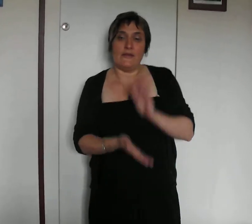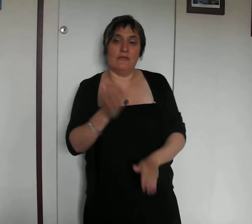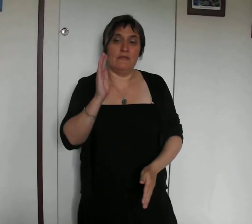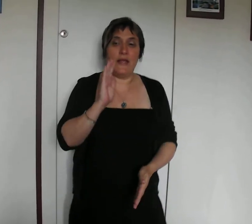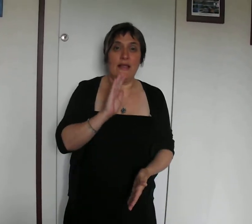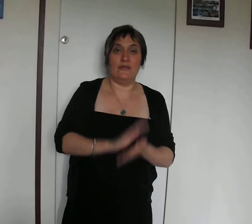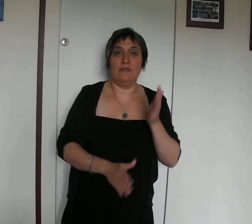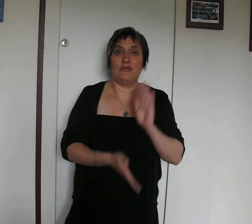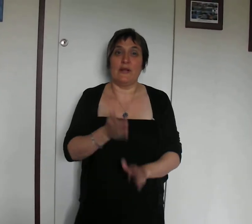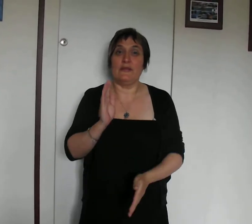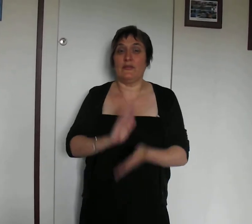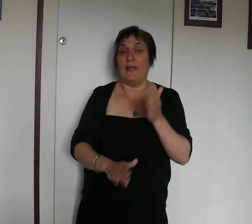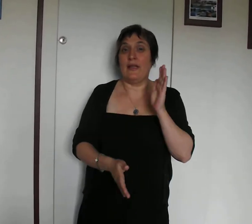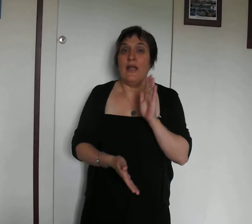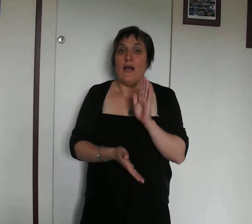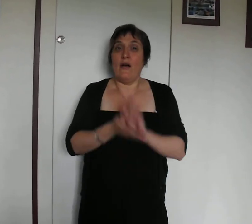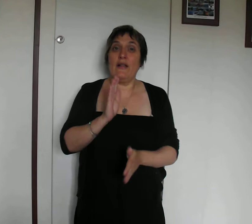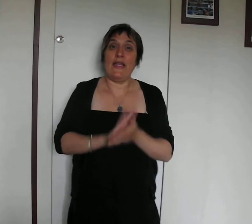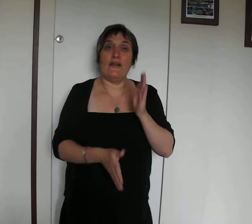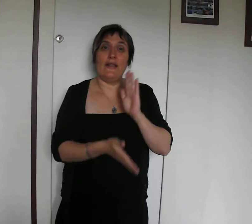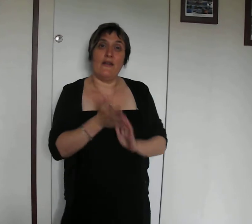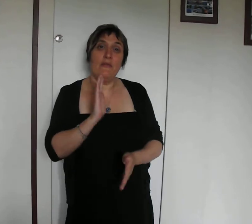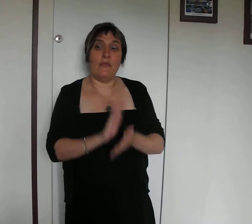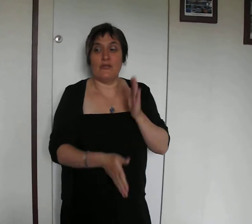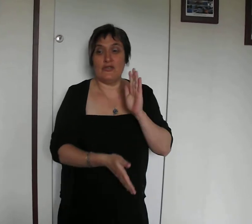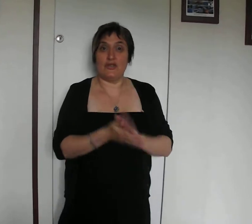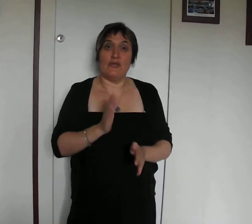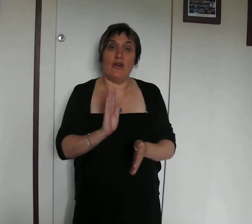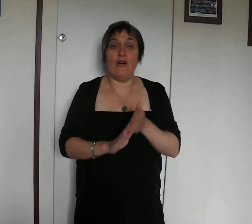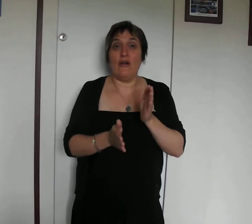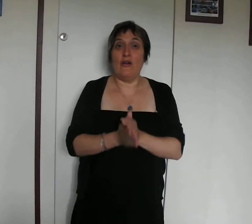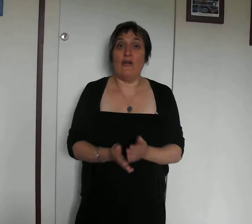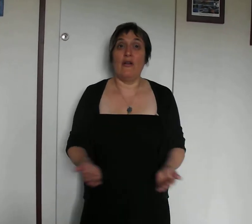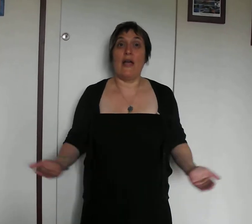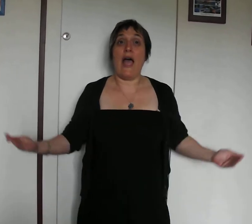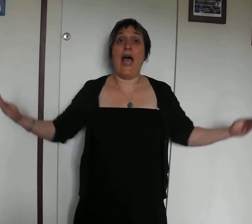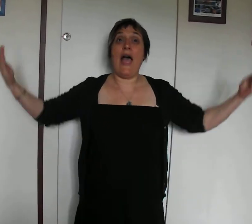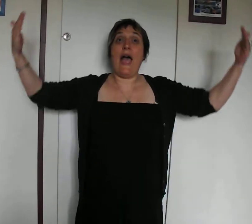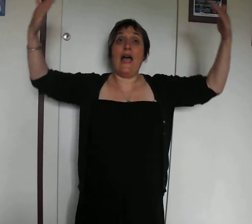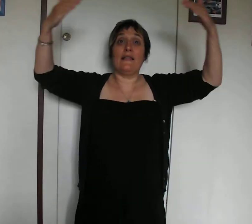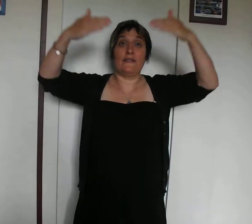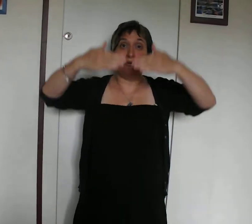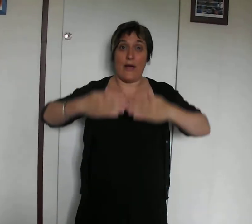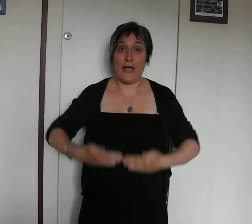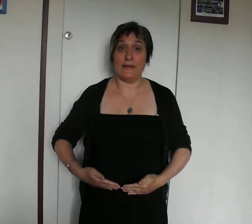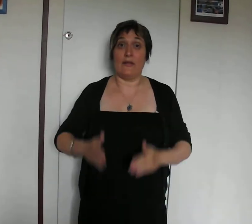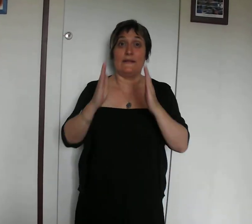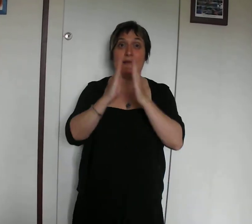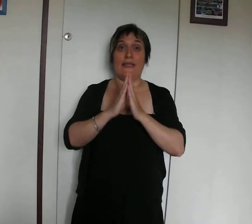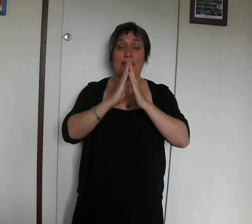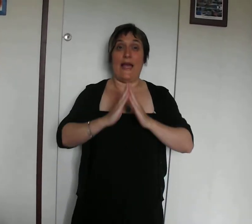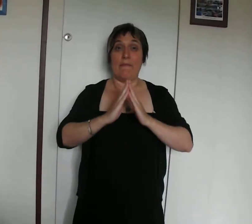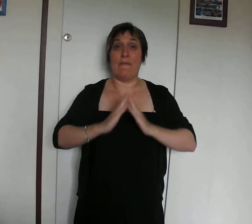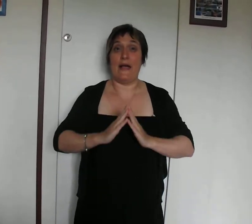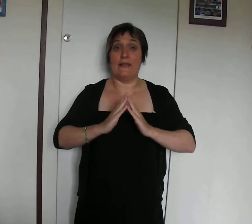zoom, bala zoom, soin soin. Olé olé au bonjour, oh oh, un soir dans sa cabane.